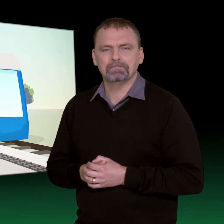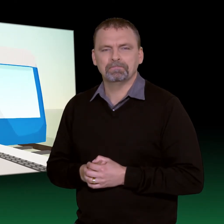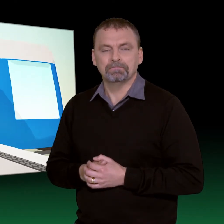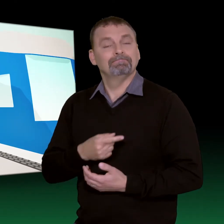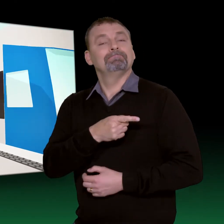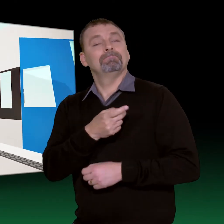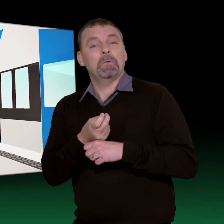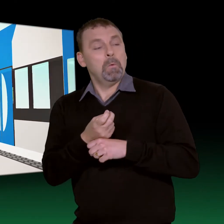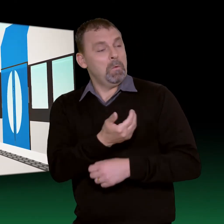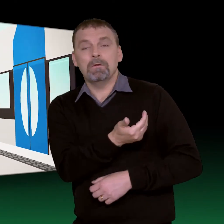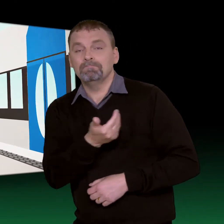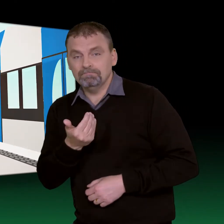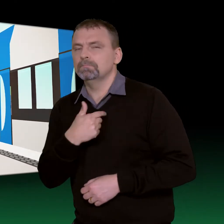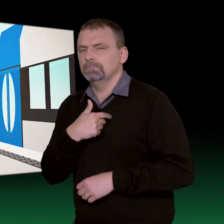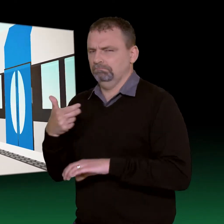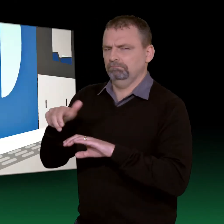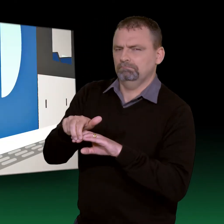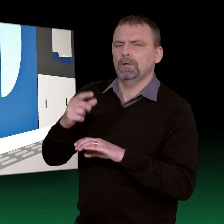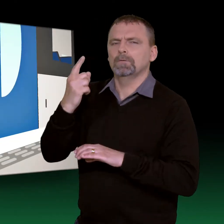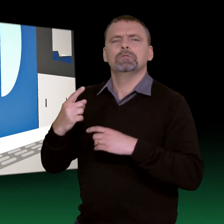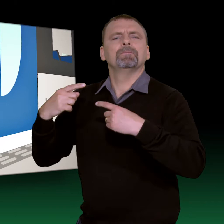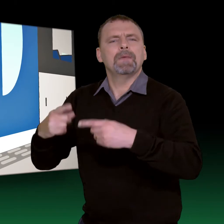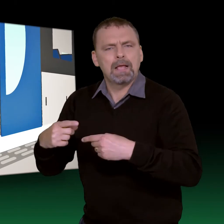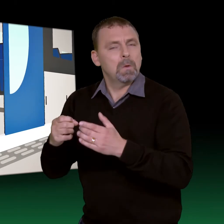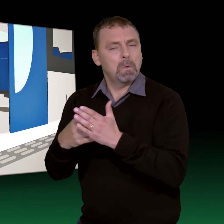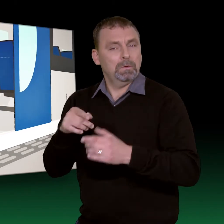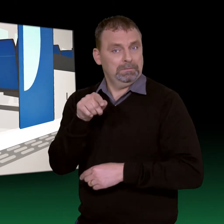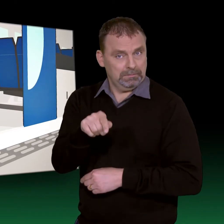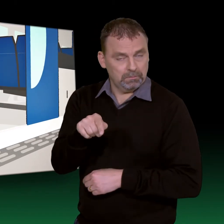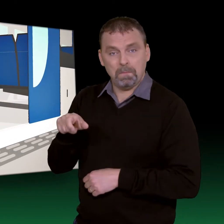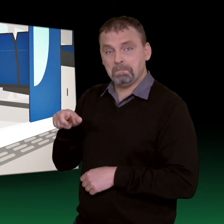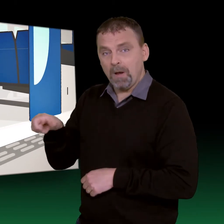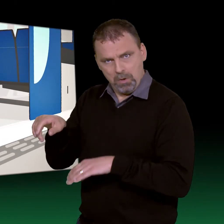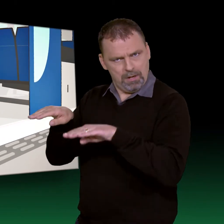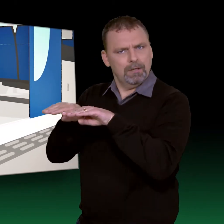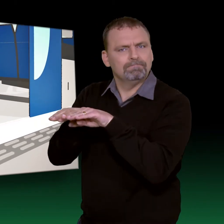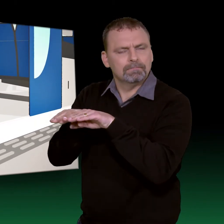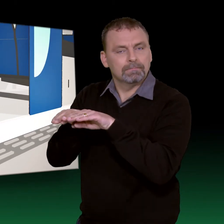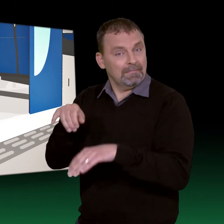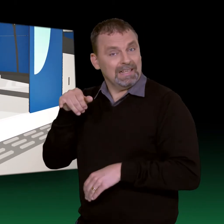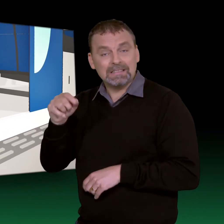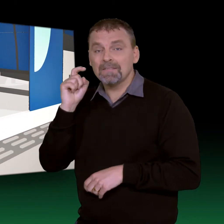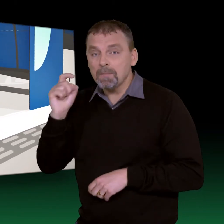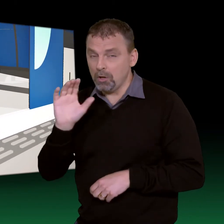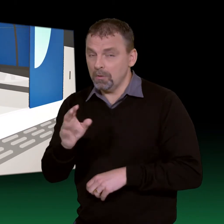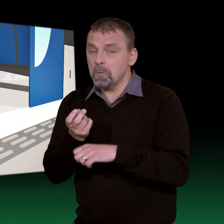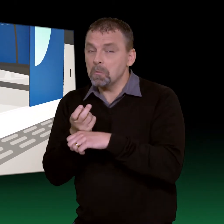Här kommer tåget. Jag kliver på i första vagnen för då är det ingen nivåskillnad mellan vagn och perrong. På